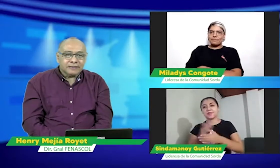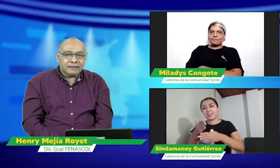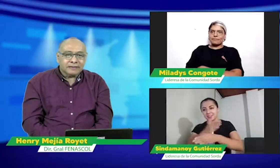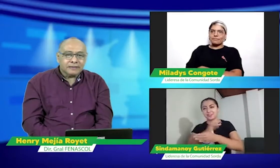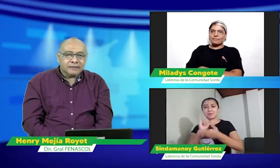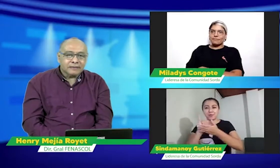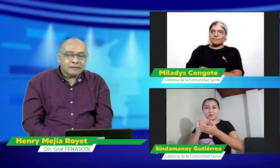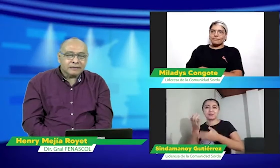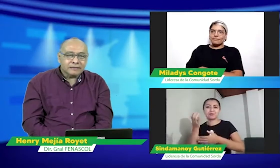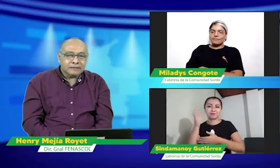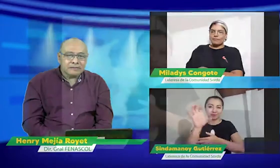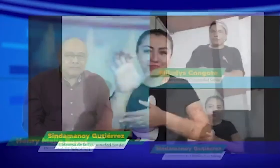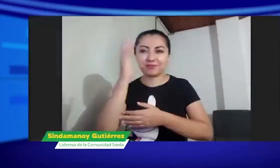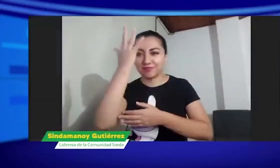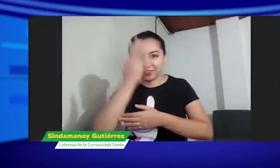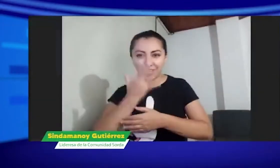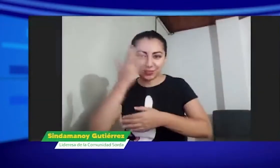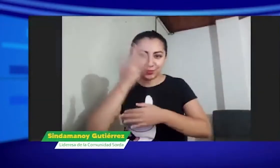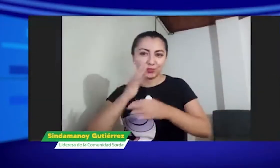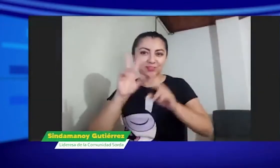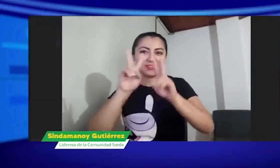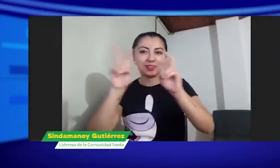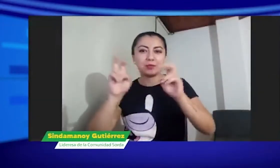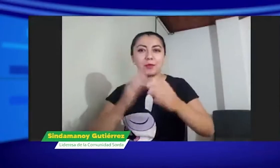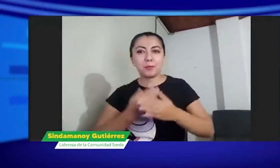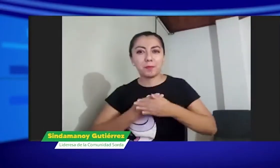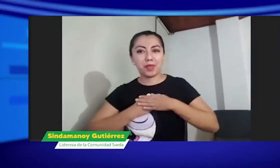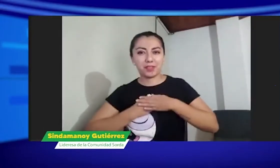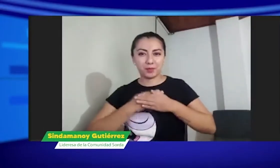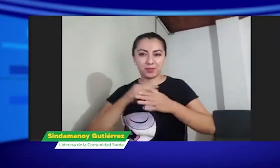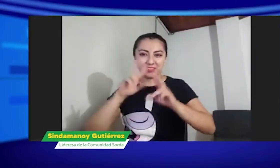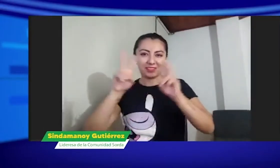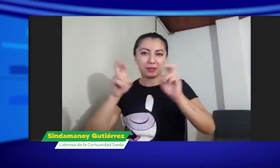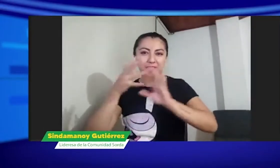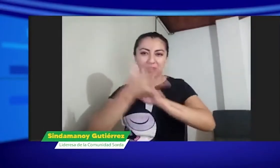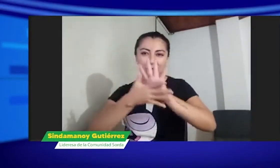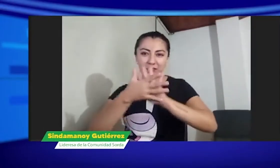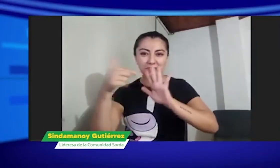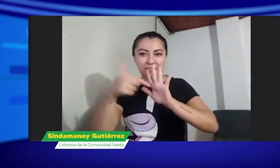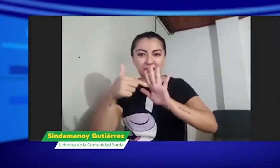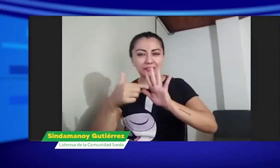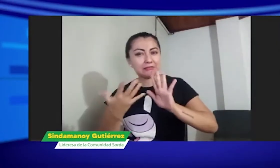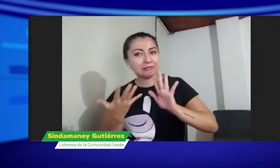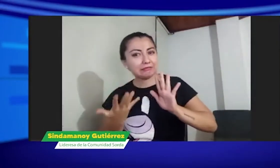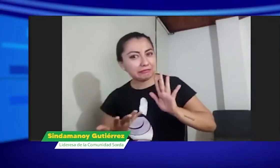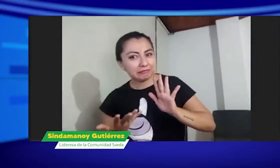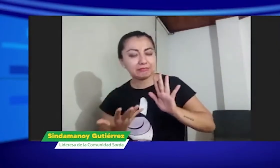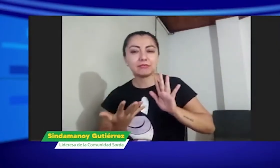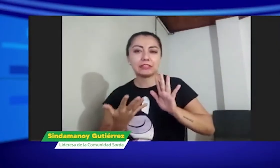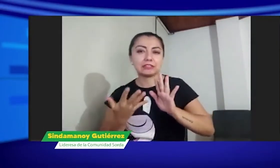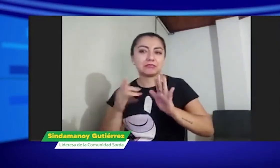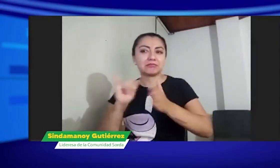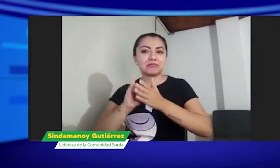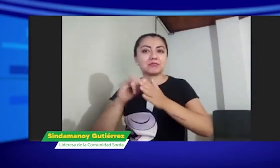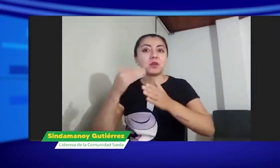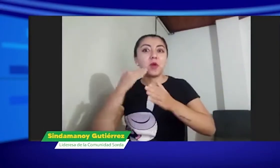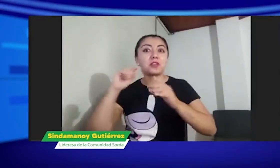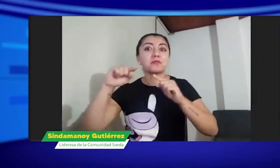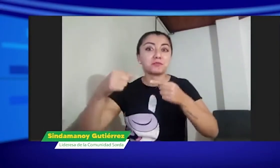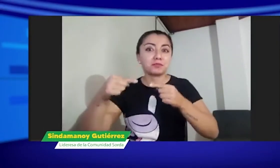Miladis, muchas gracias por tu opinión. Anteriormente, pues, en Facebook yo he estado hablando acerca del patrimonio, la lengua de